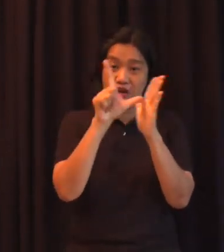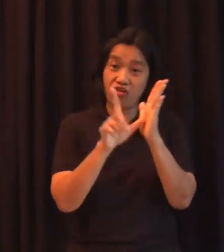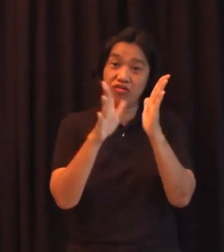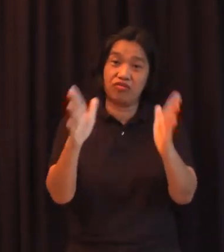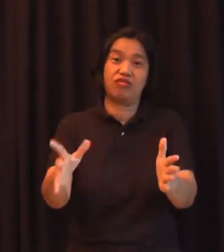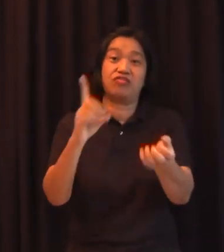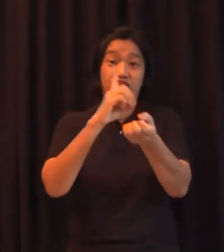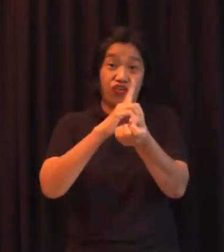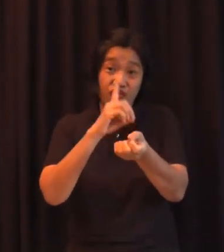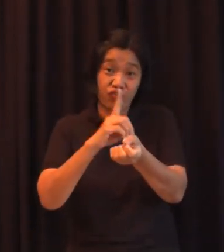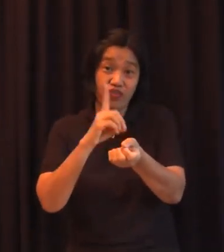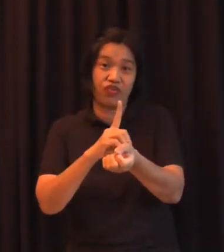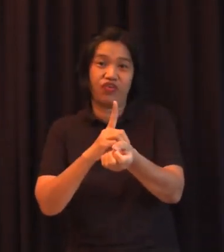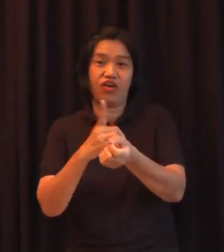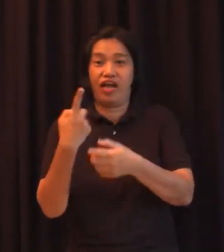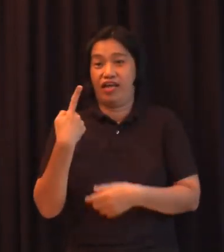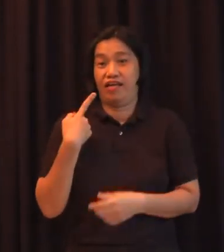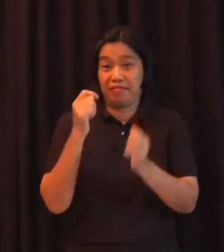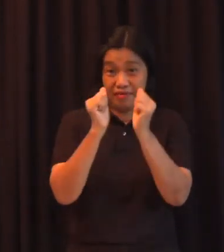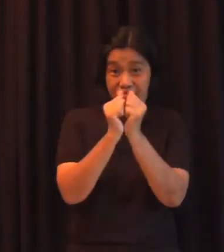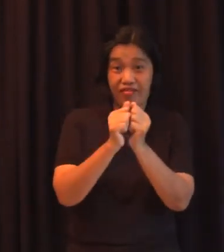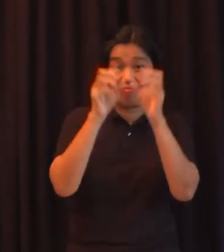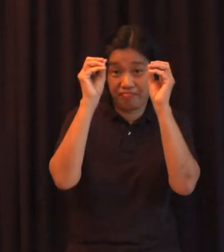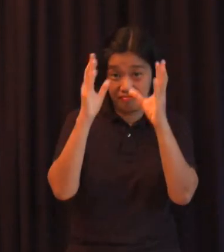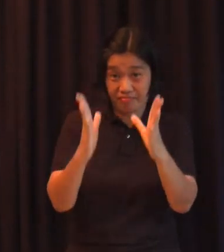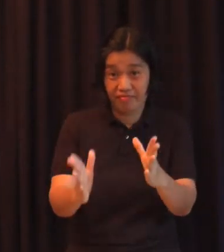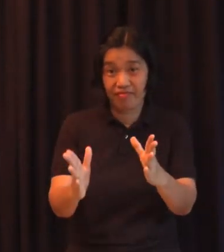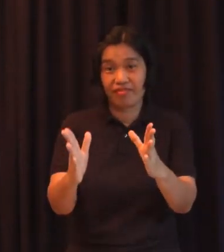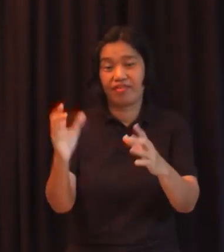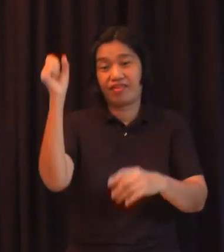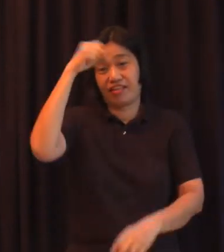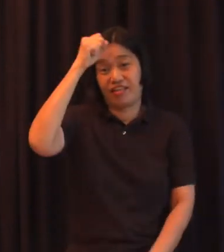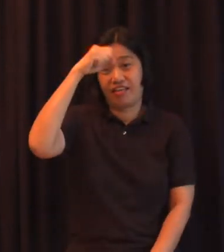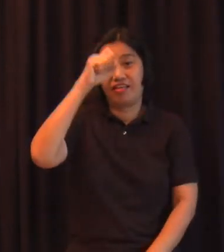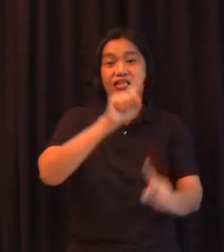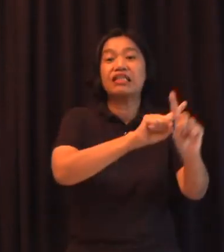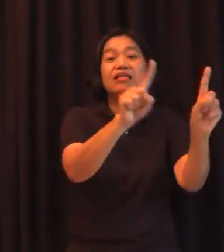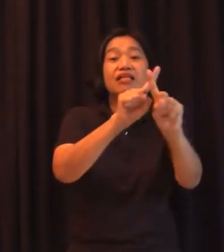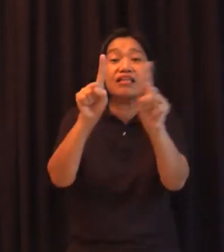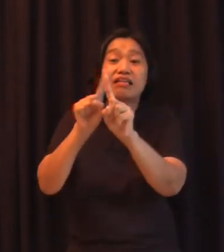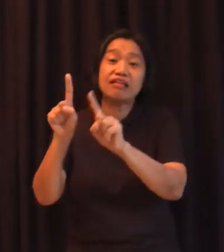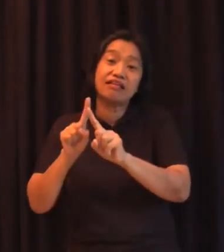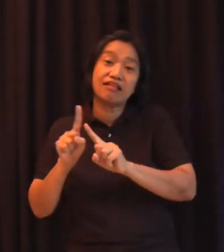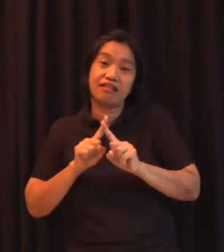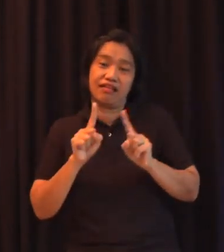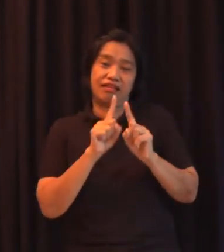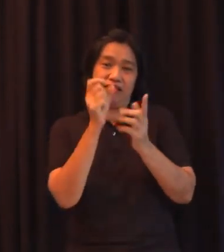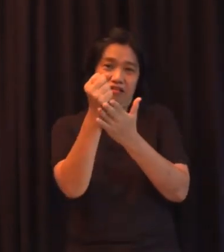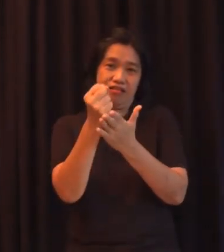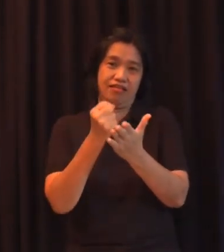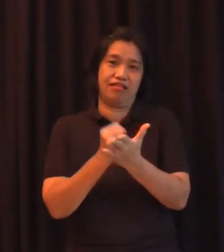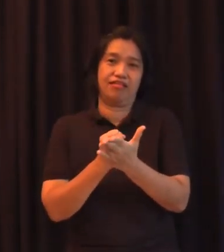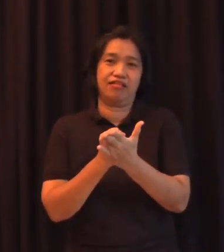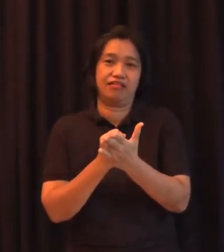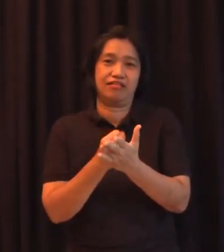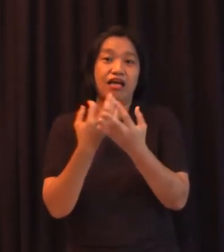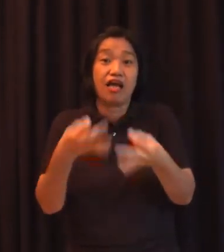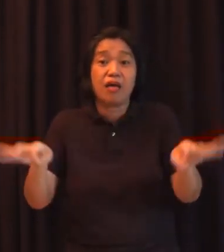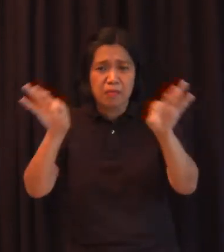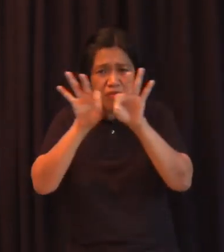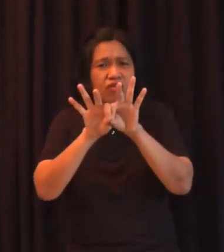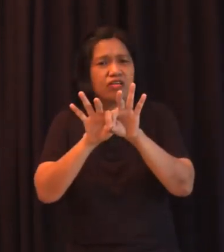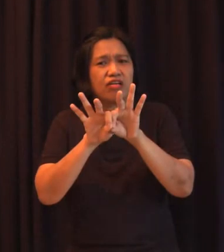kasamang mga guro mga scholars sa iba-ibang disipina mahalaga ito eh kasi para